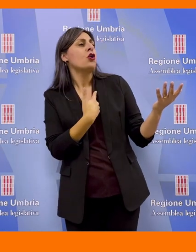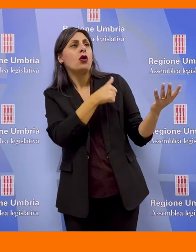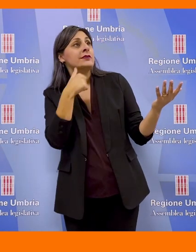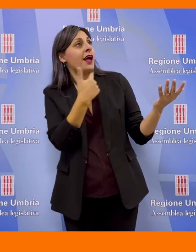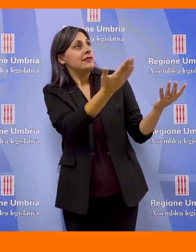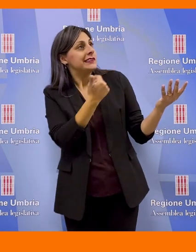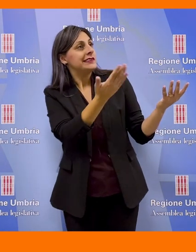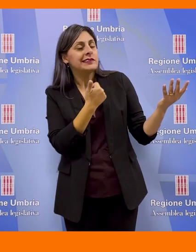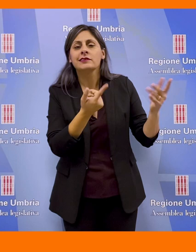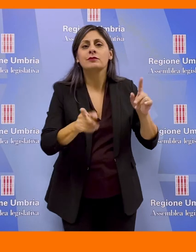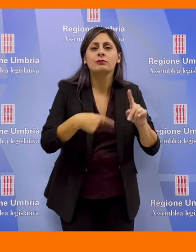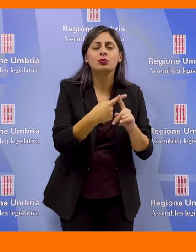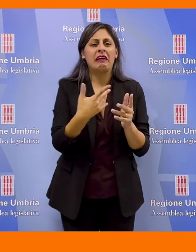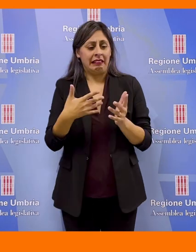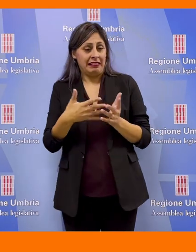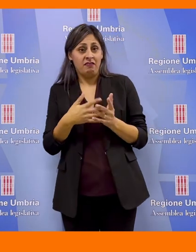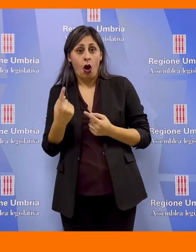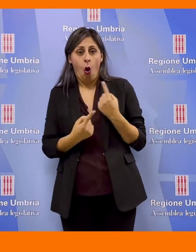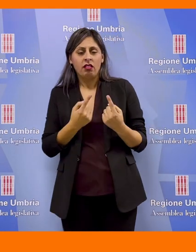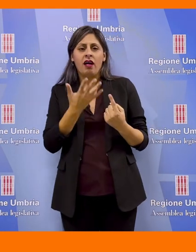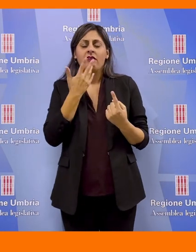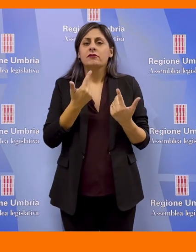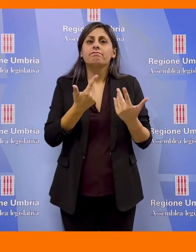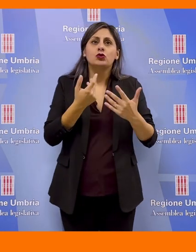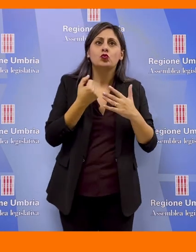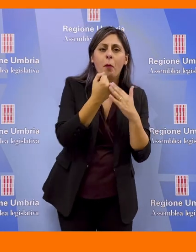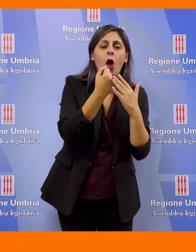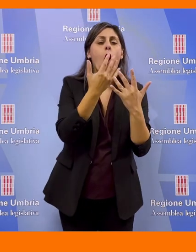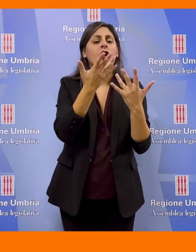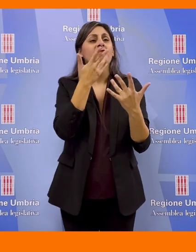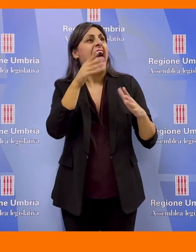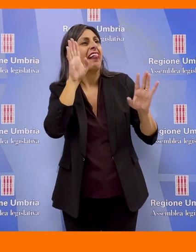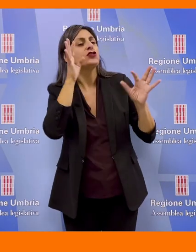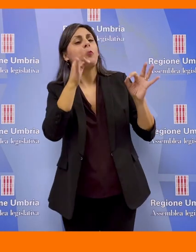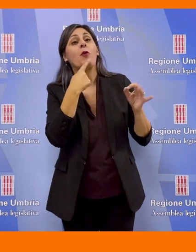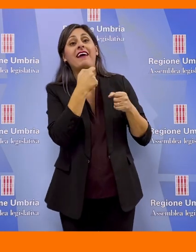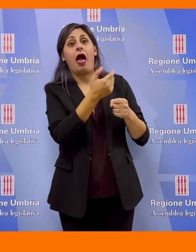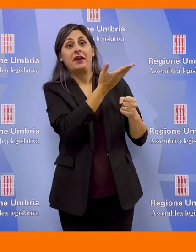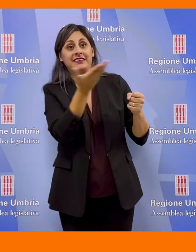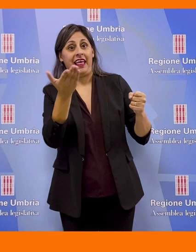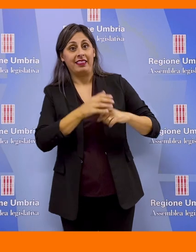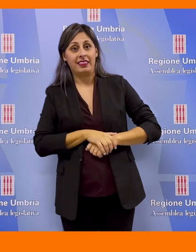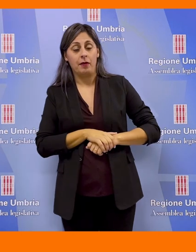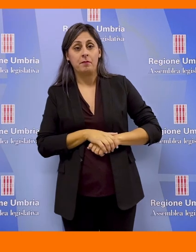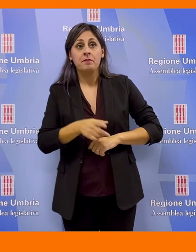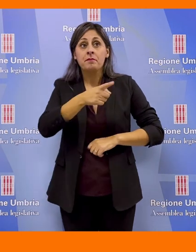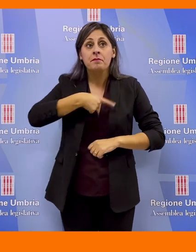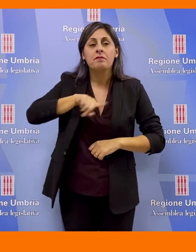loro bisogni, che nella difficoltà si aspettano sostegno e attenzione da chi le rappresenta. La nostra dovuta